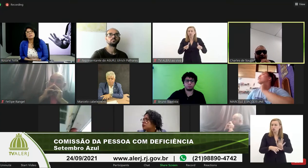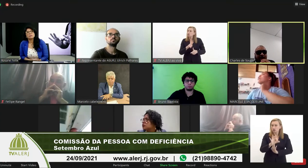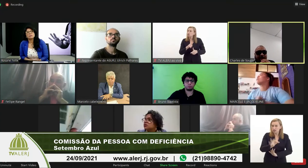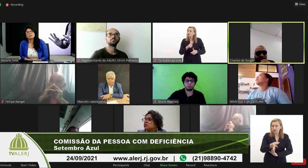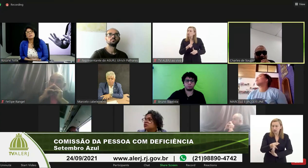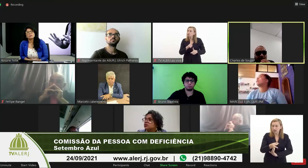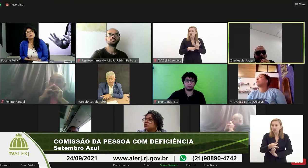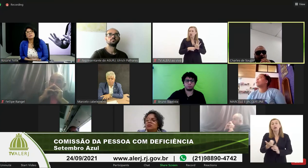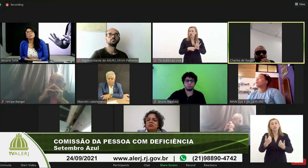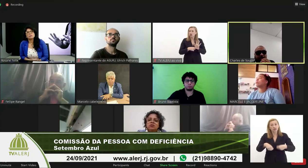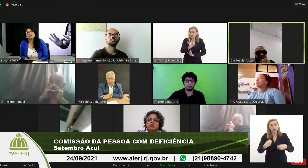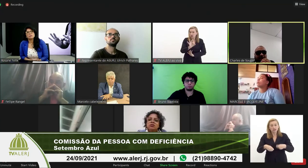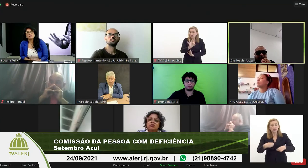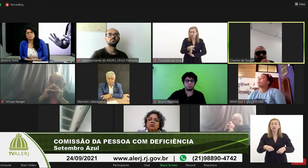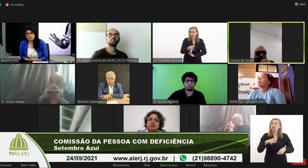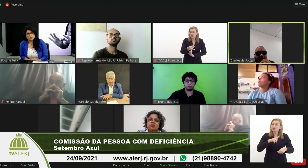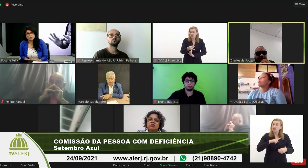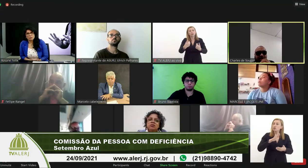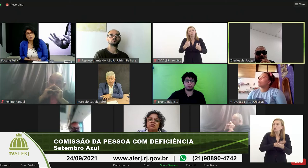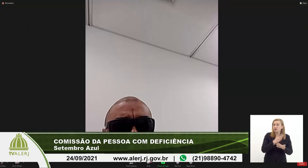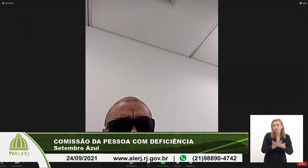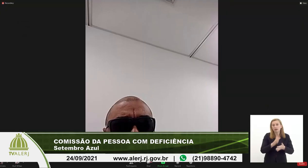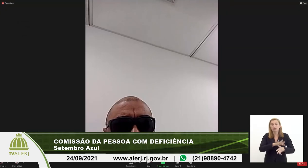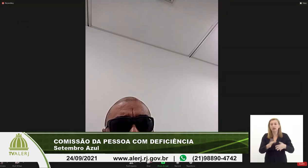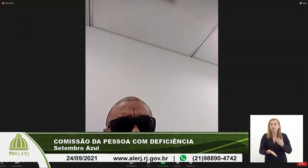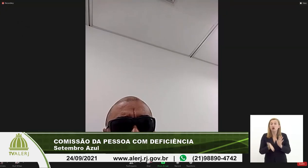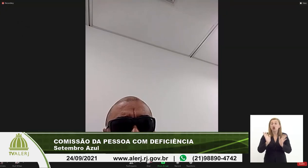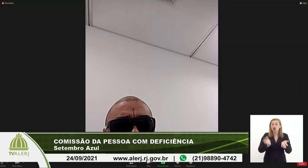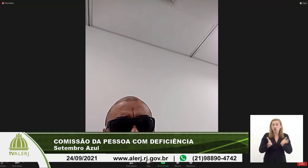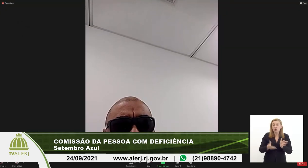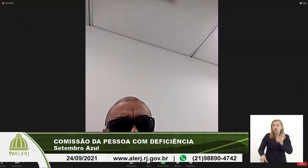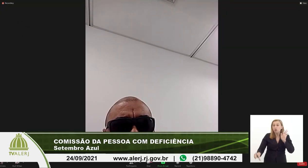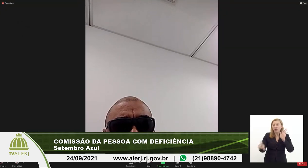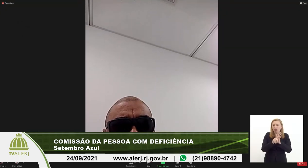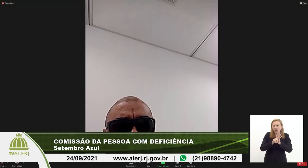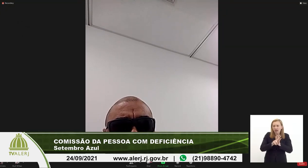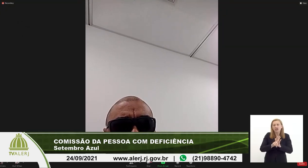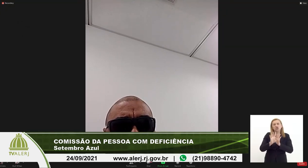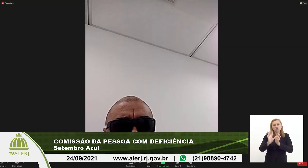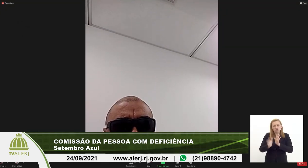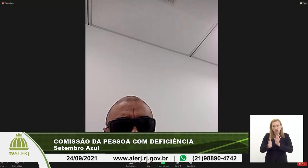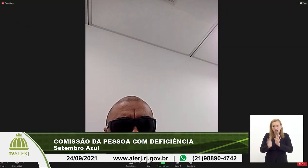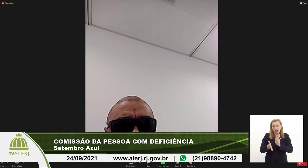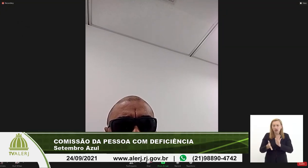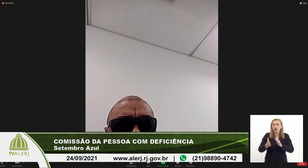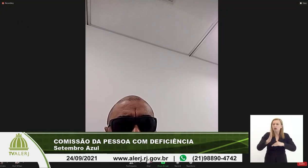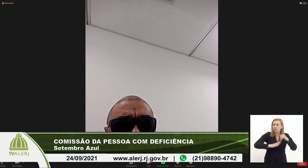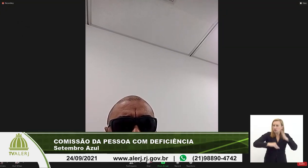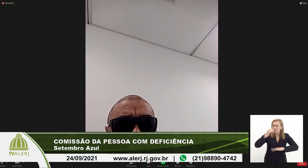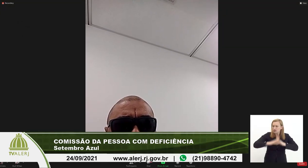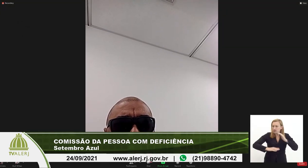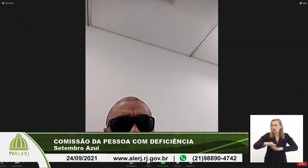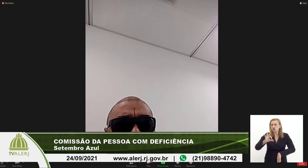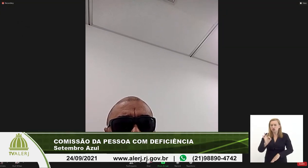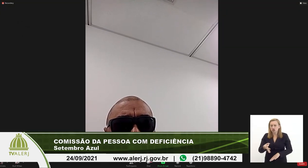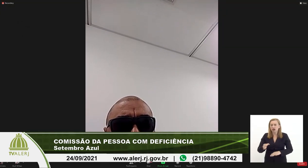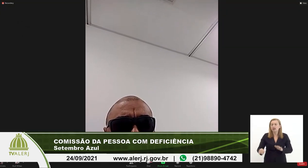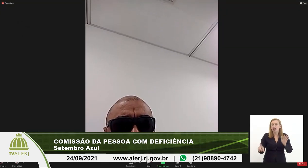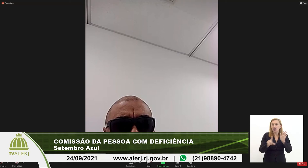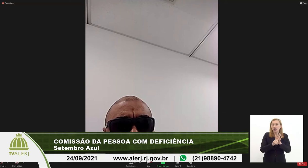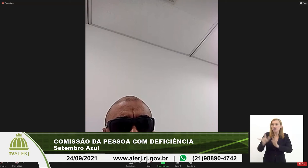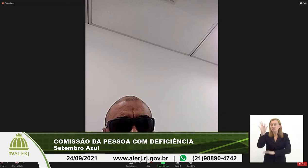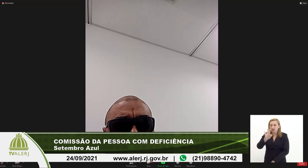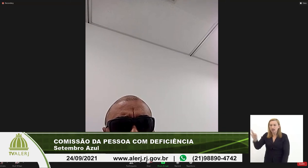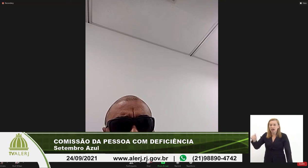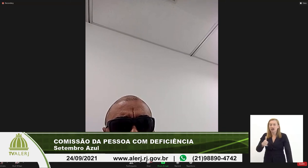que tenha o intérprete de Libras que hoje é uma lei regulamentada tem a profissão regulamentada através da lei federal 12